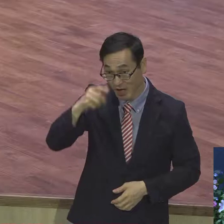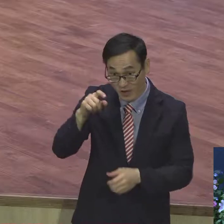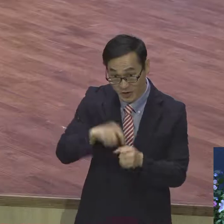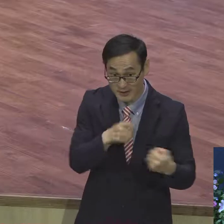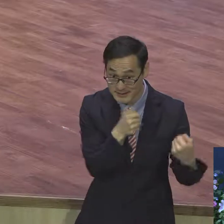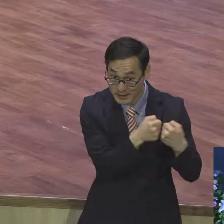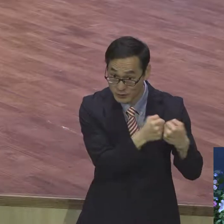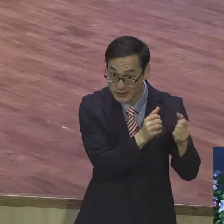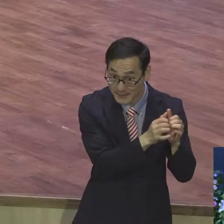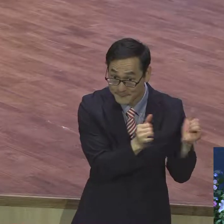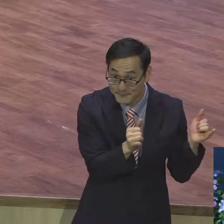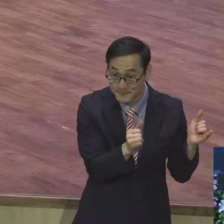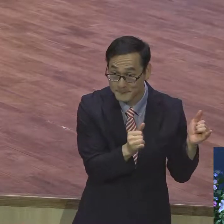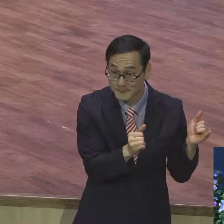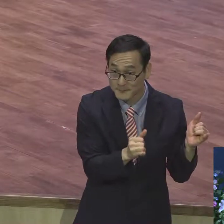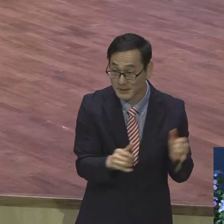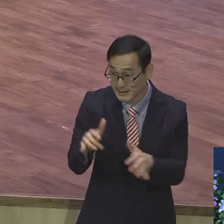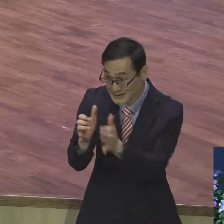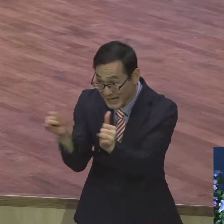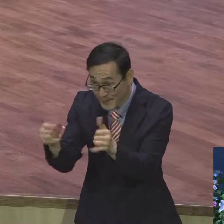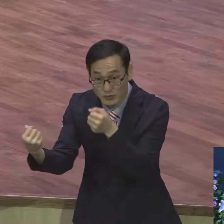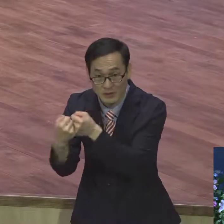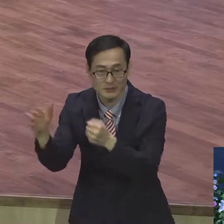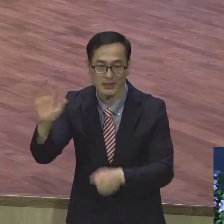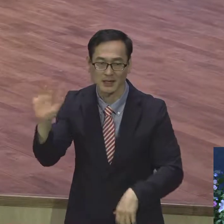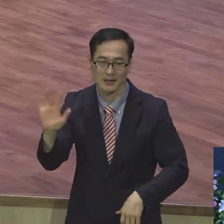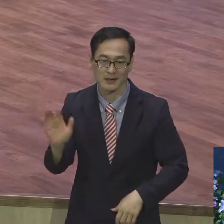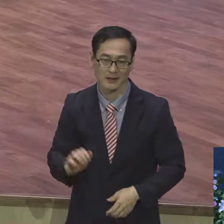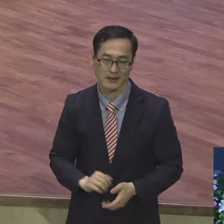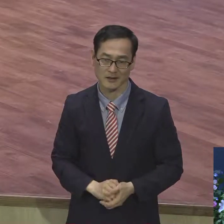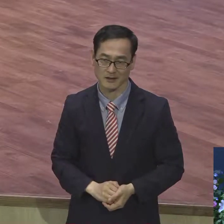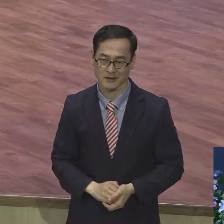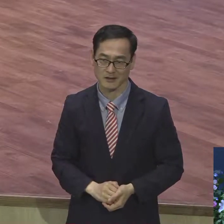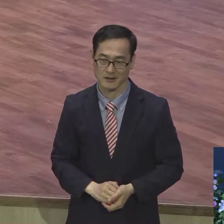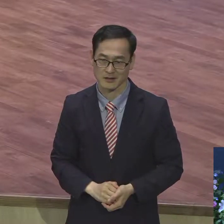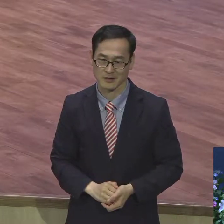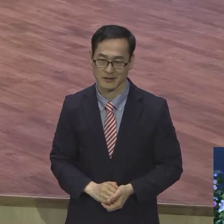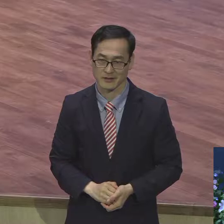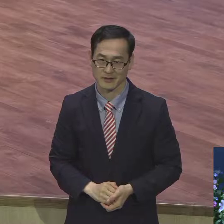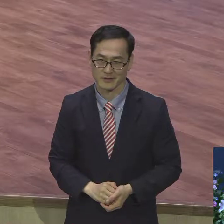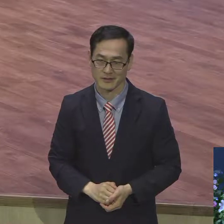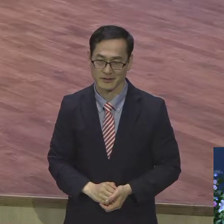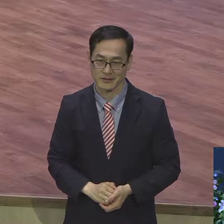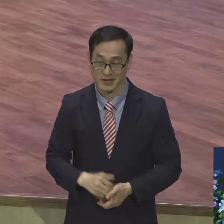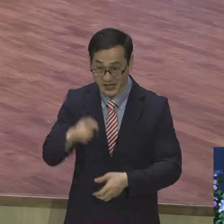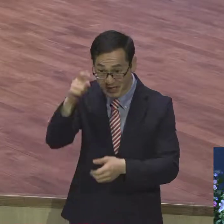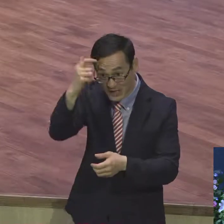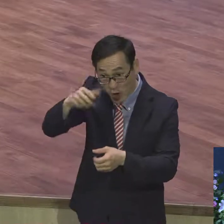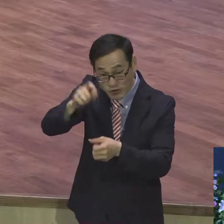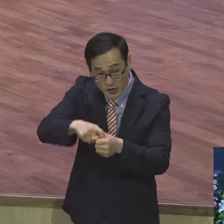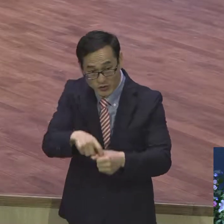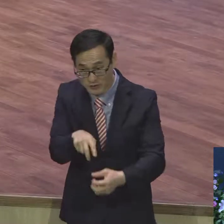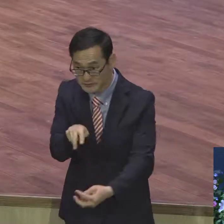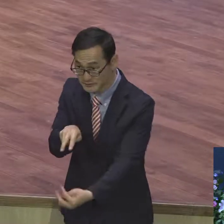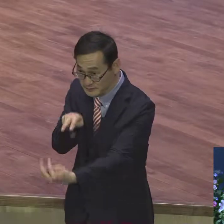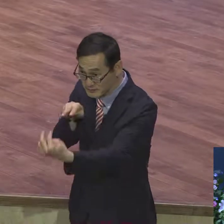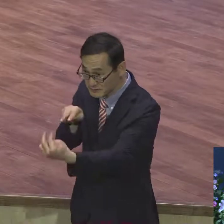사람들은요 사람하고 절대 안 싸웁니다. 영적으로 해석합니다. 영적으로 바라고 조형 반대지요